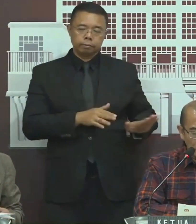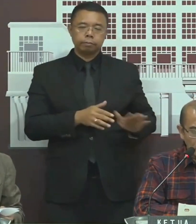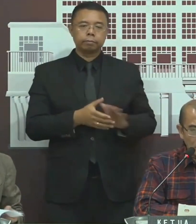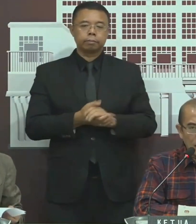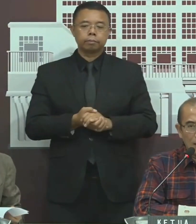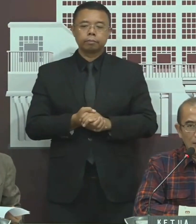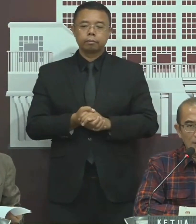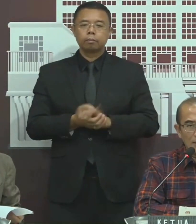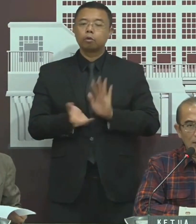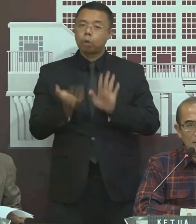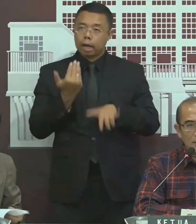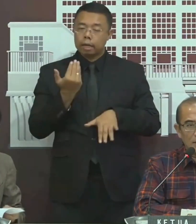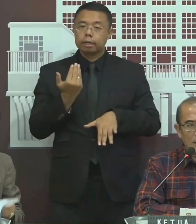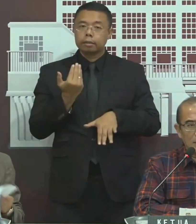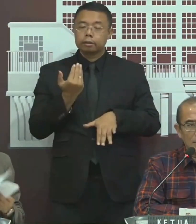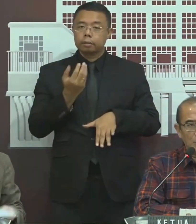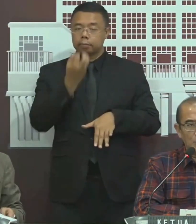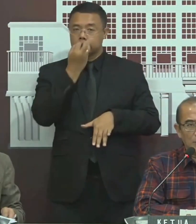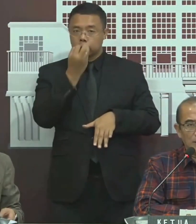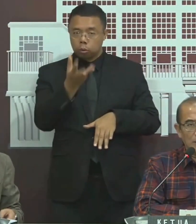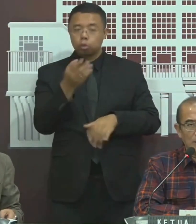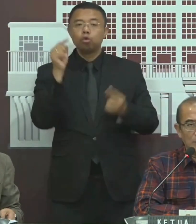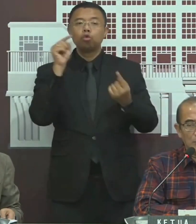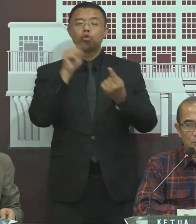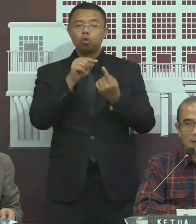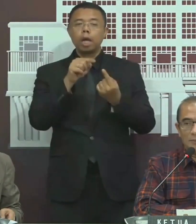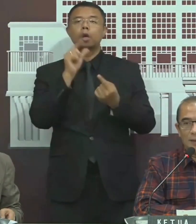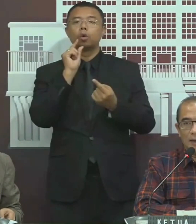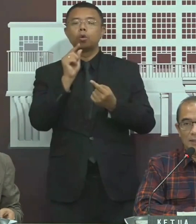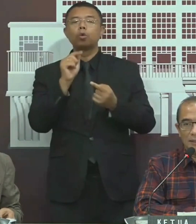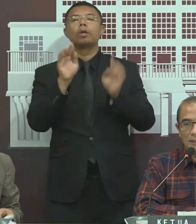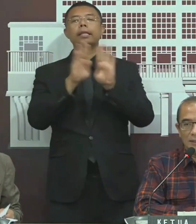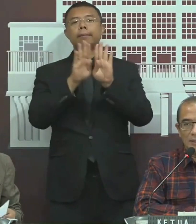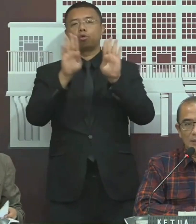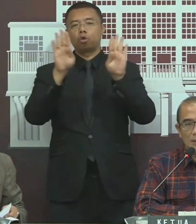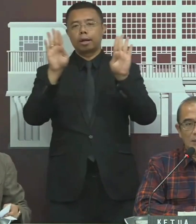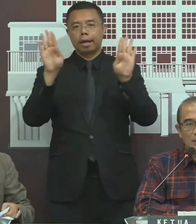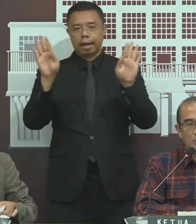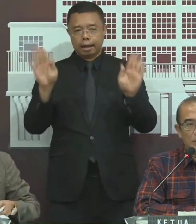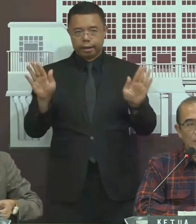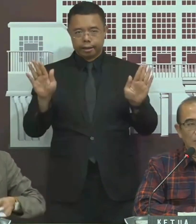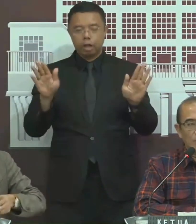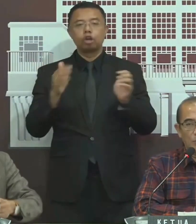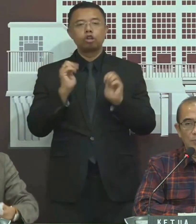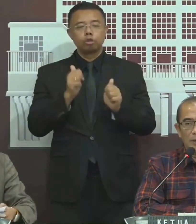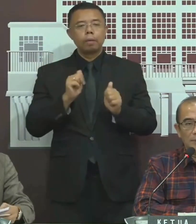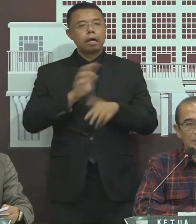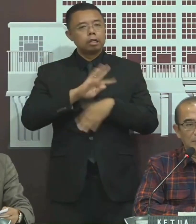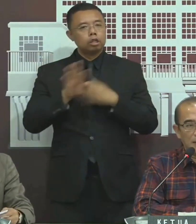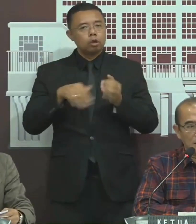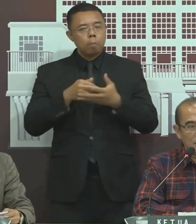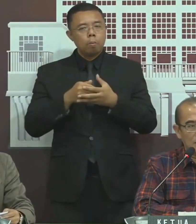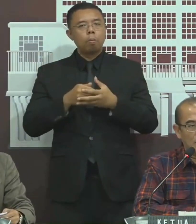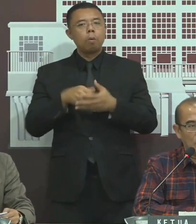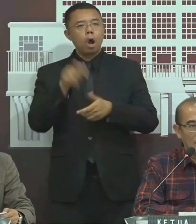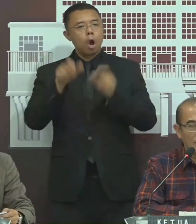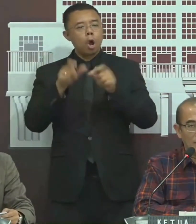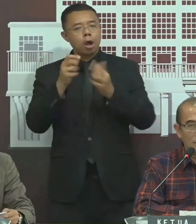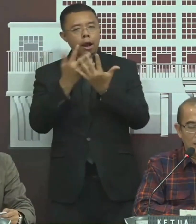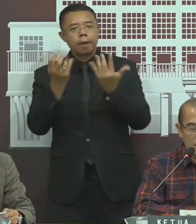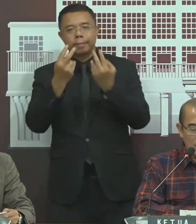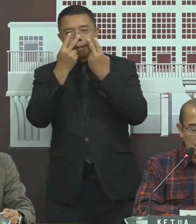Sekali lagi, kami tujuannya untuk transparansi Supaya kemudian semua pihak bisa mengakses